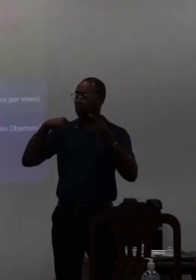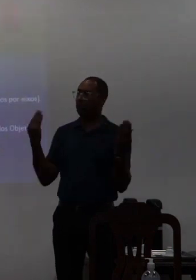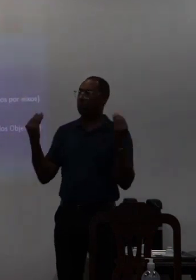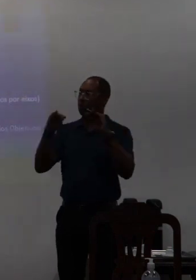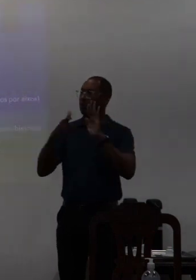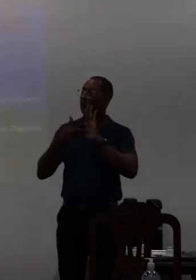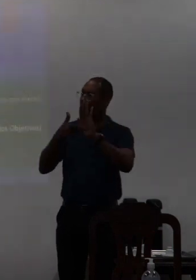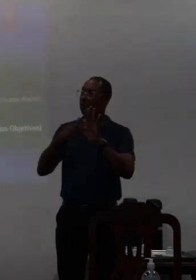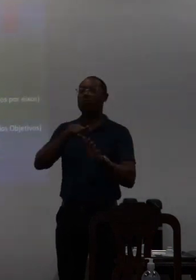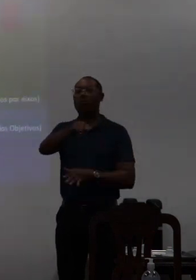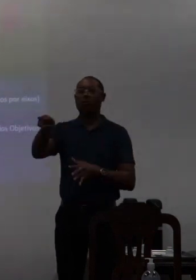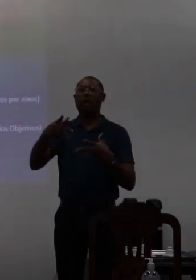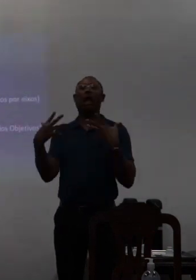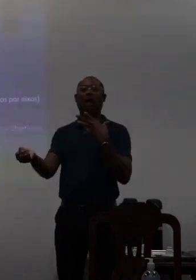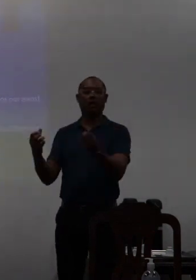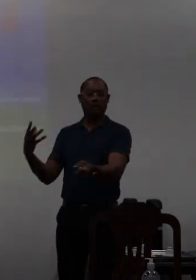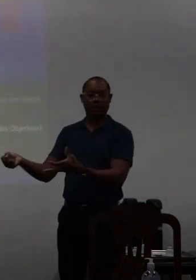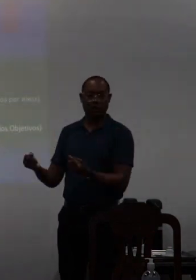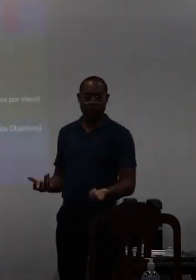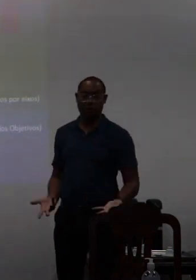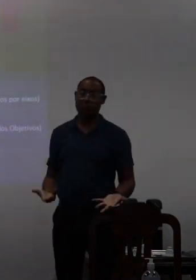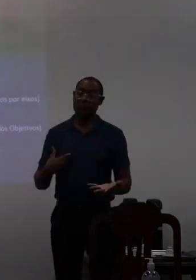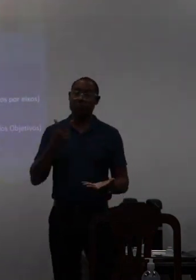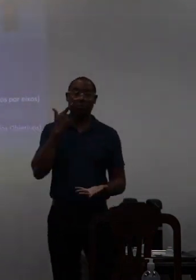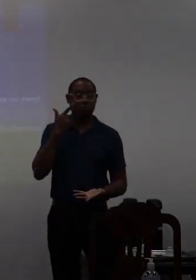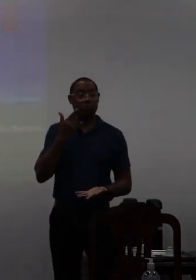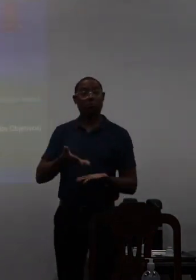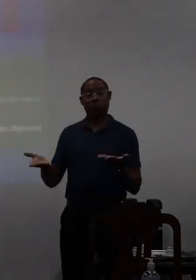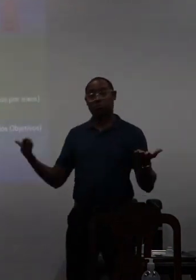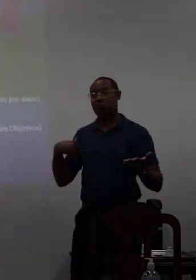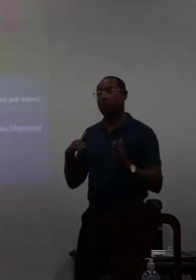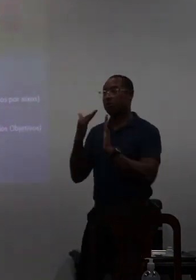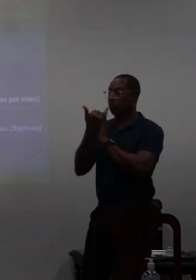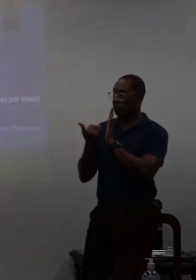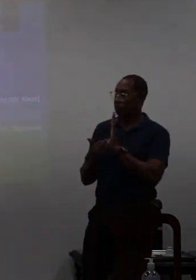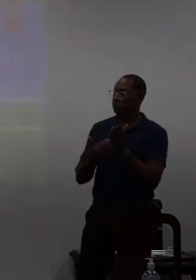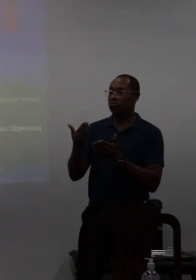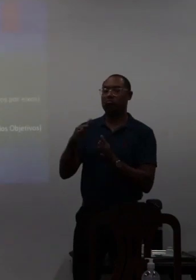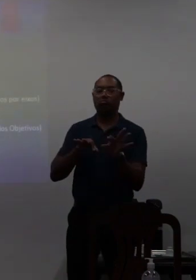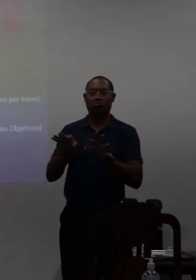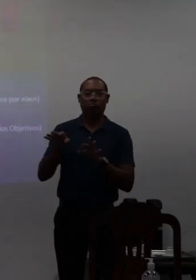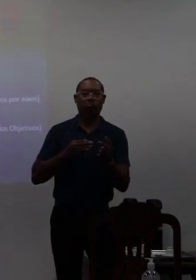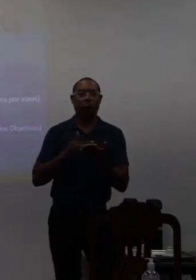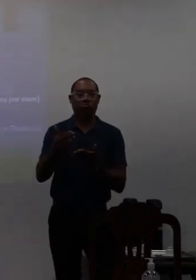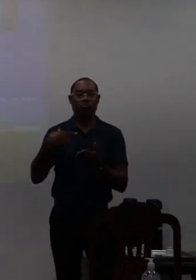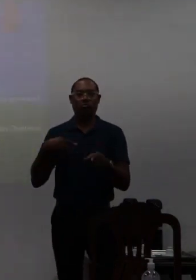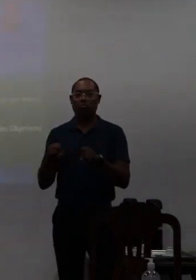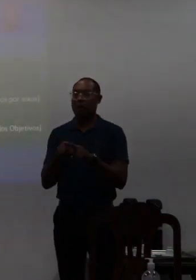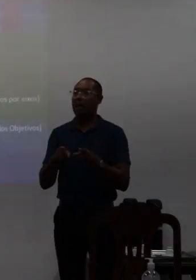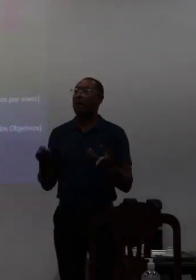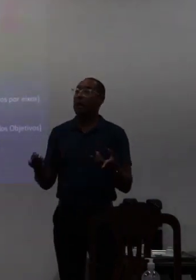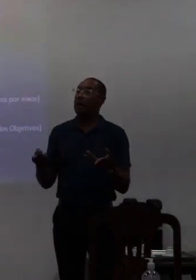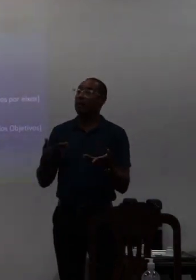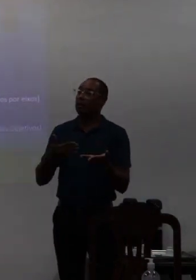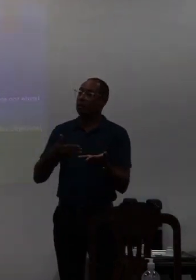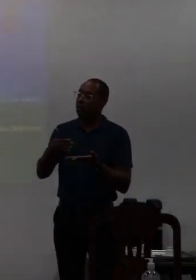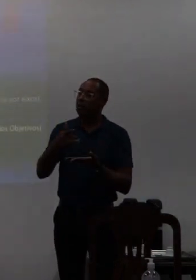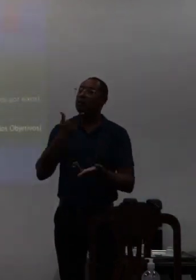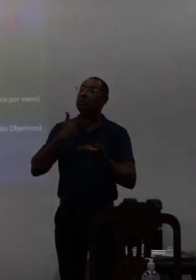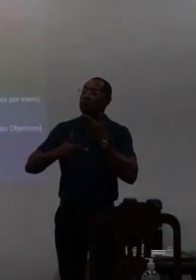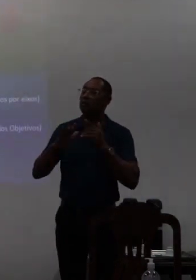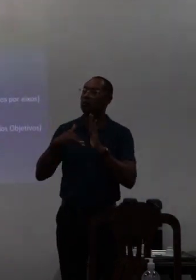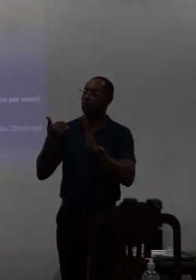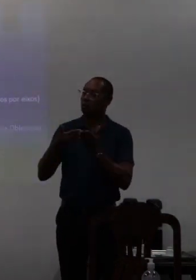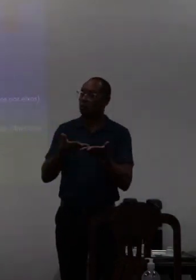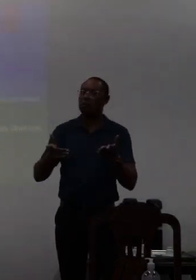aí pra aprovação de vocês e no que diz respeito aos programas estruturantes que era desejo